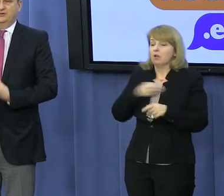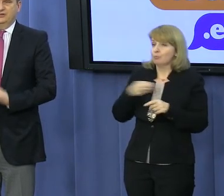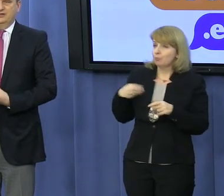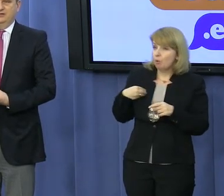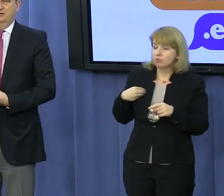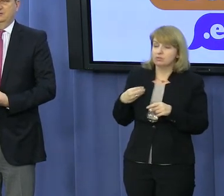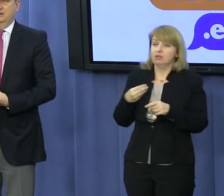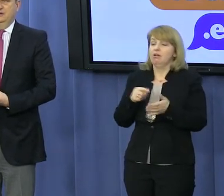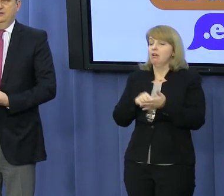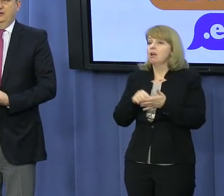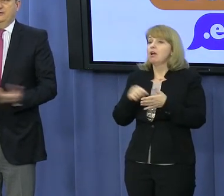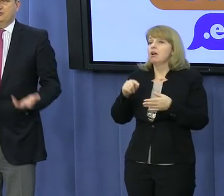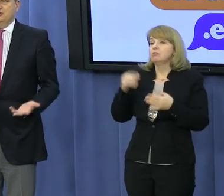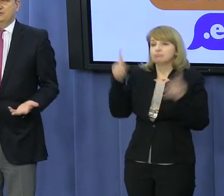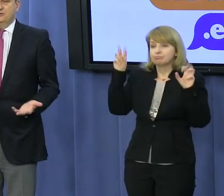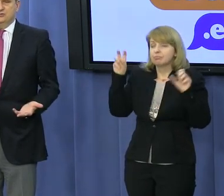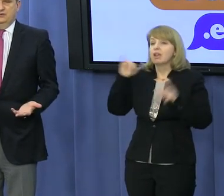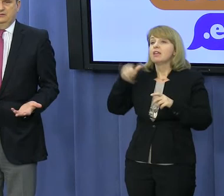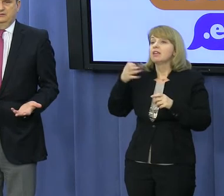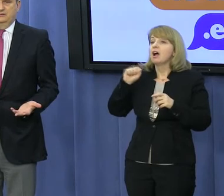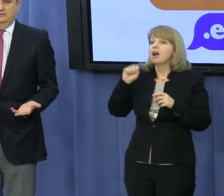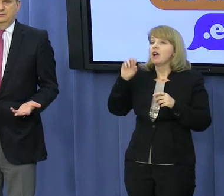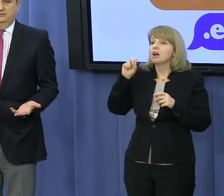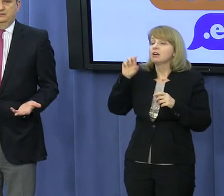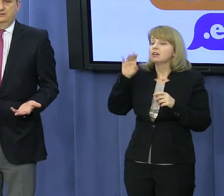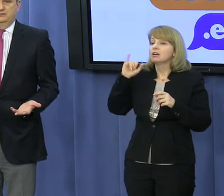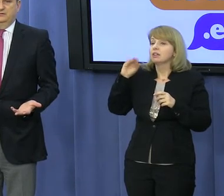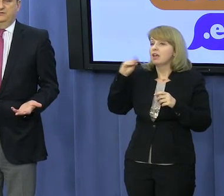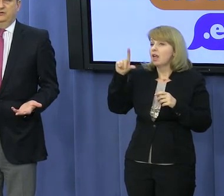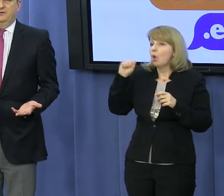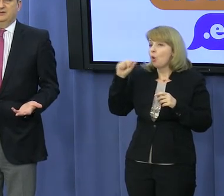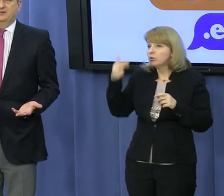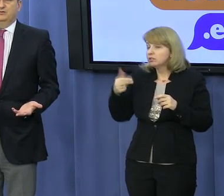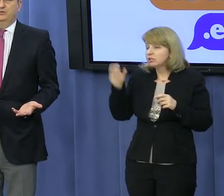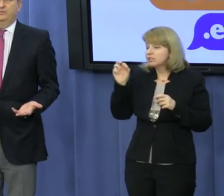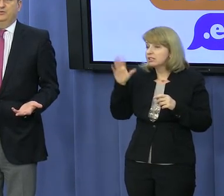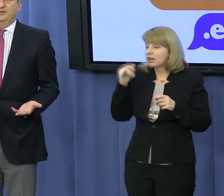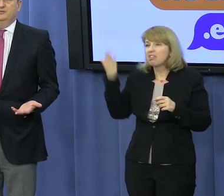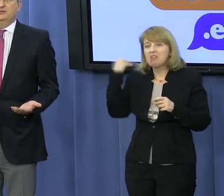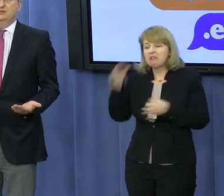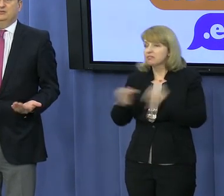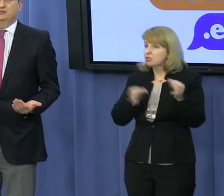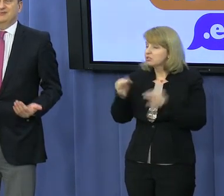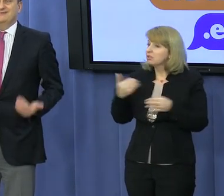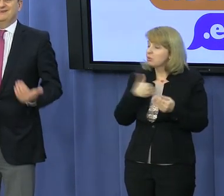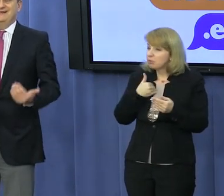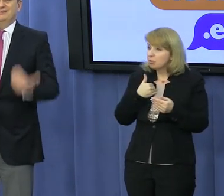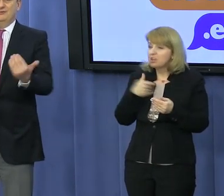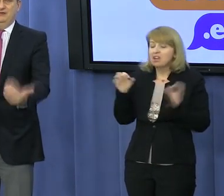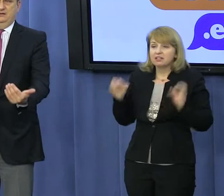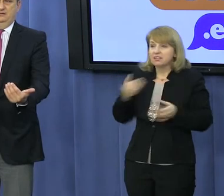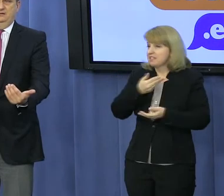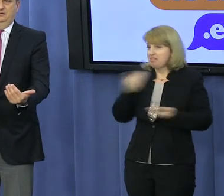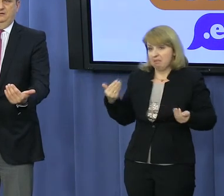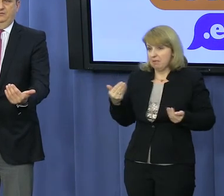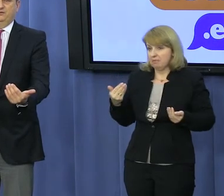czy bardziej retoryka jagiellońska, ona się rzeczywiście skończyła. Że w ogóle nie miała sensu, bo za tym nie szły żadne realne